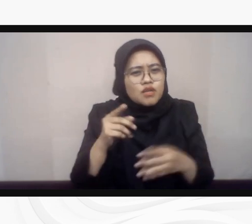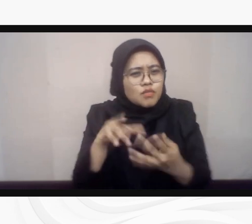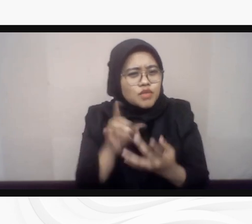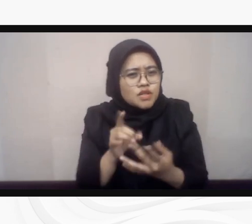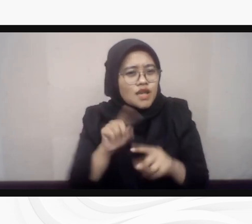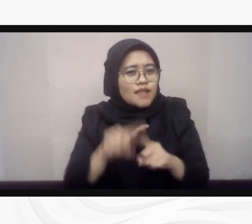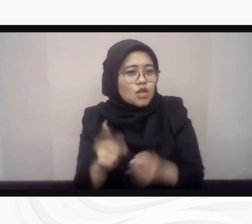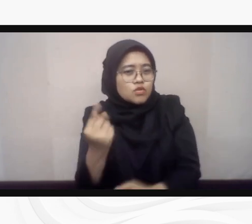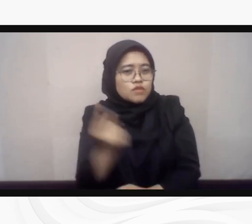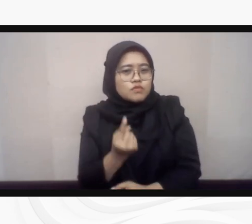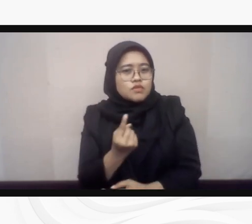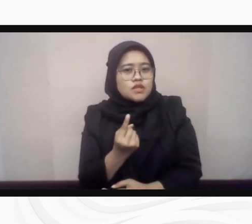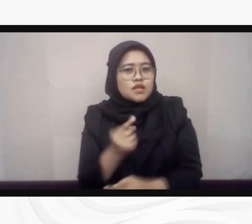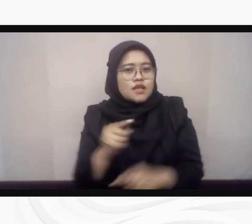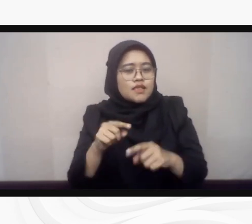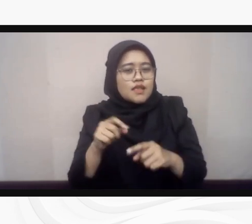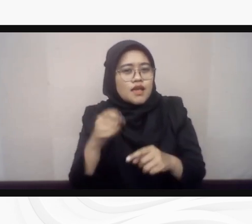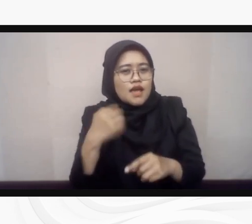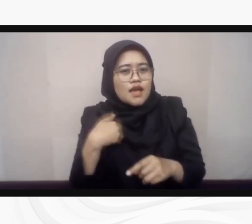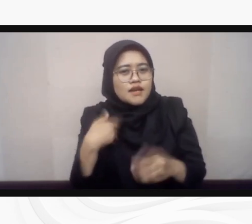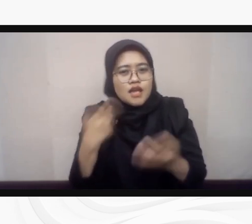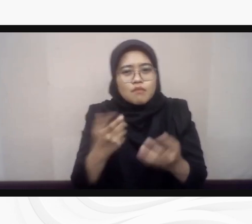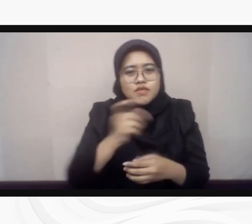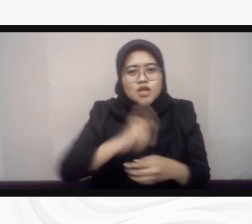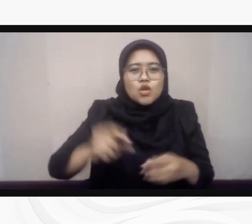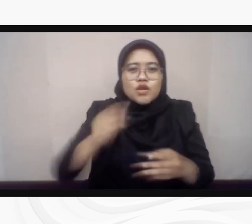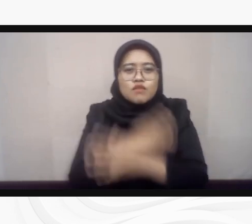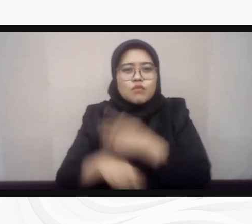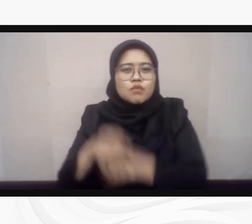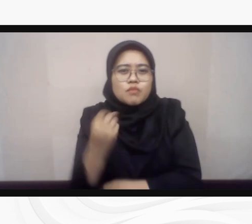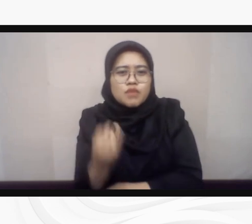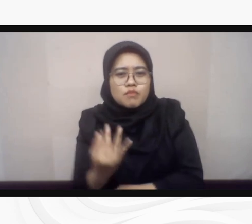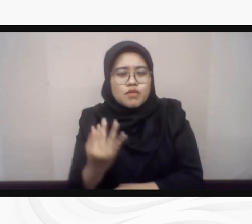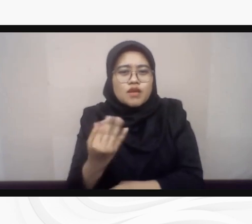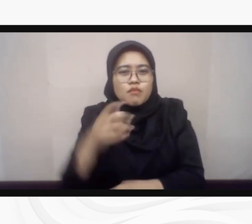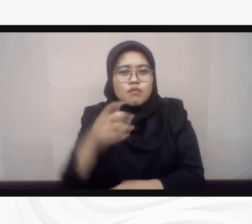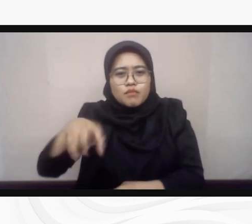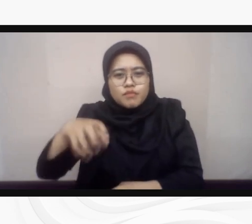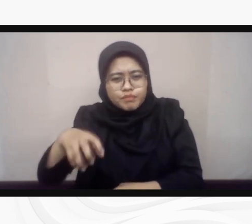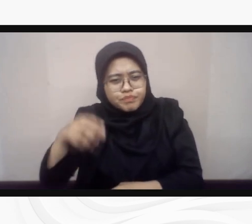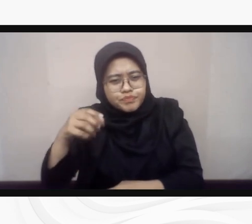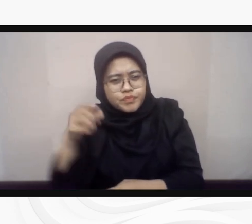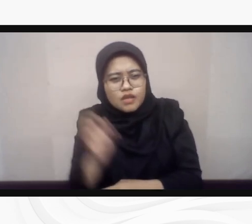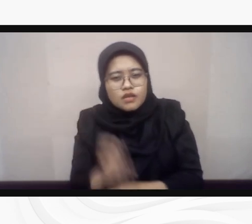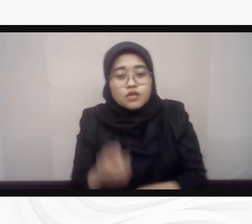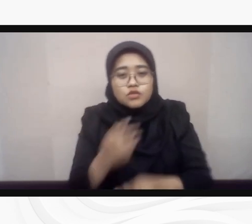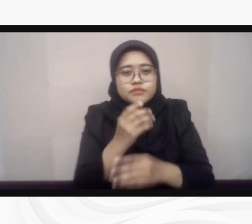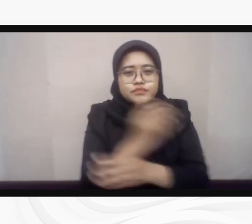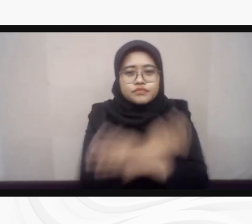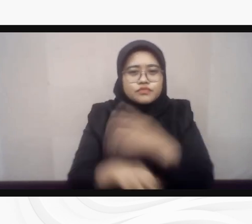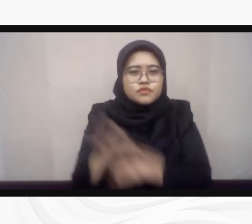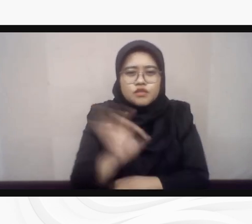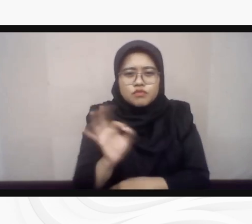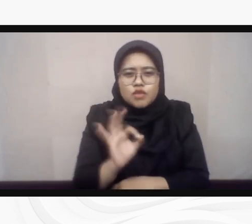belum juga mendapatkan kursi di legislatif. Defable belum proaktif untuk mengakses informasi terkait penyenggaraan pemilu atau